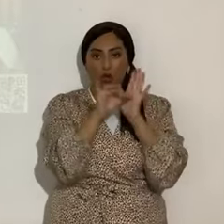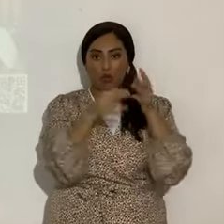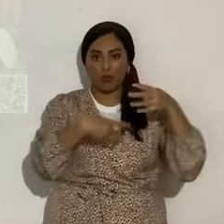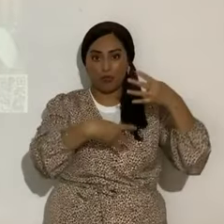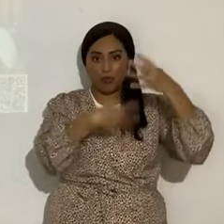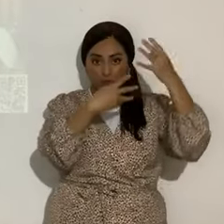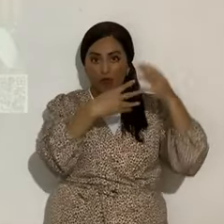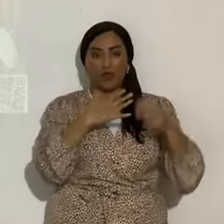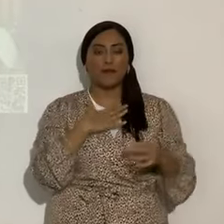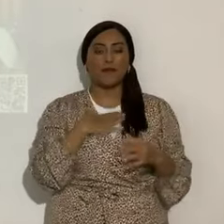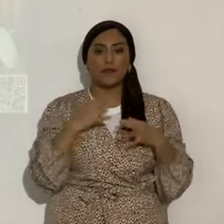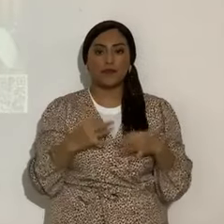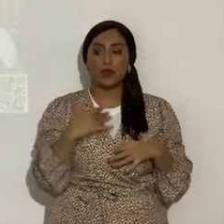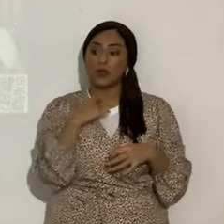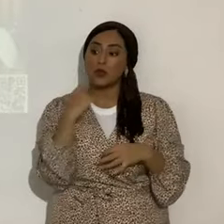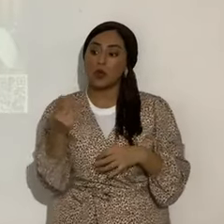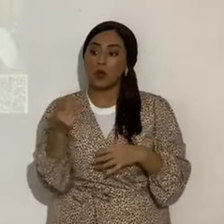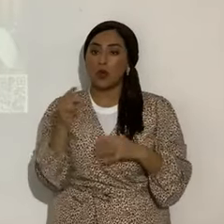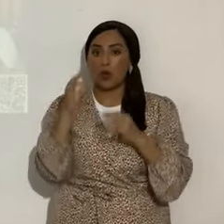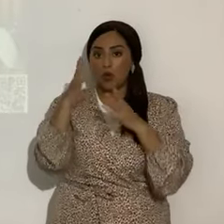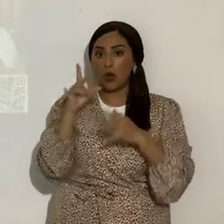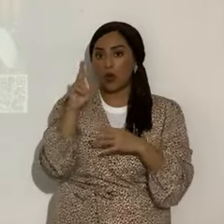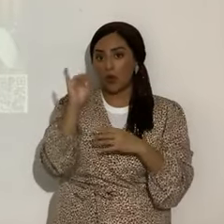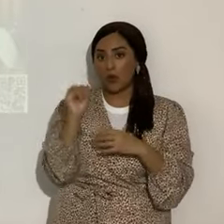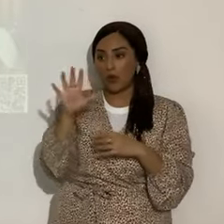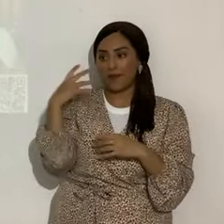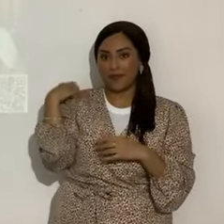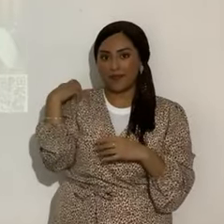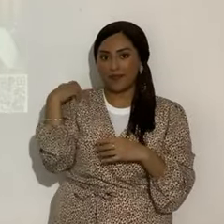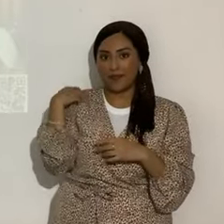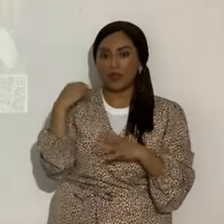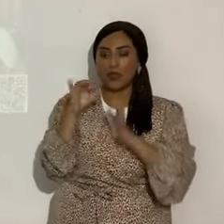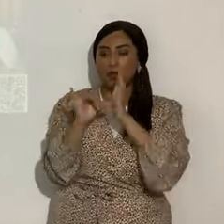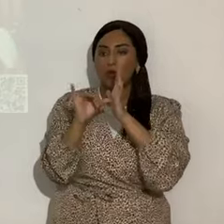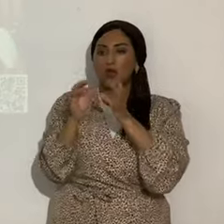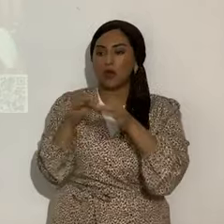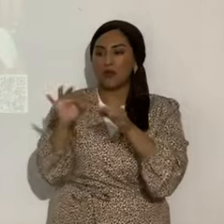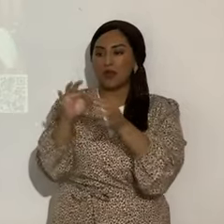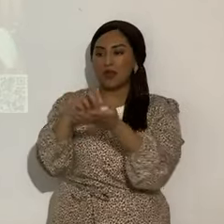decidí, le comenté al más formado Ruy Luis Cervantes, encargado de los canales, que quitara los comentarios.